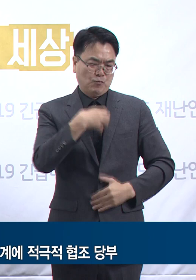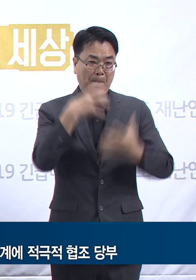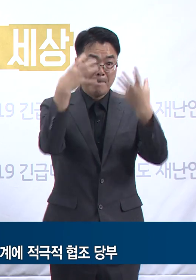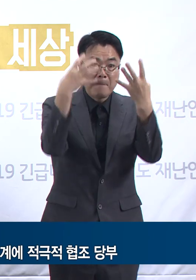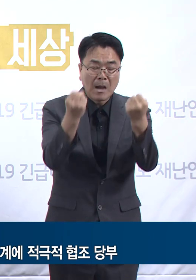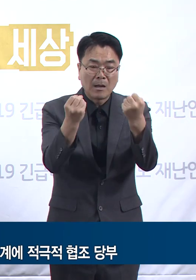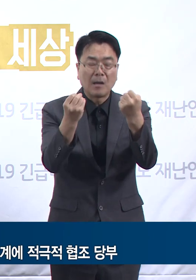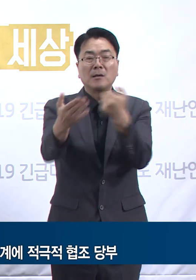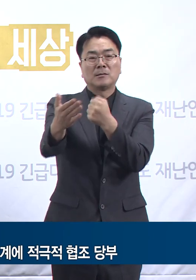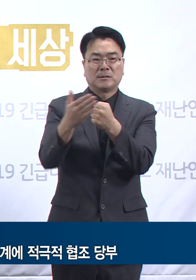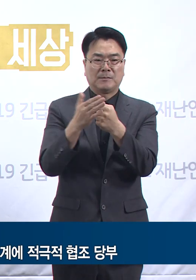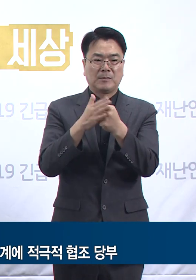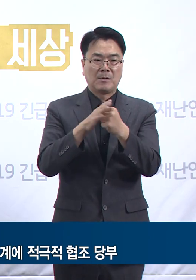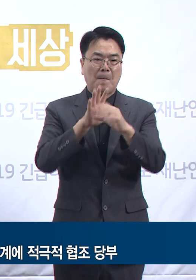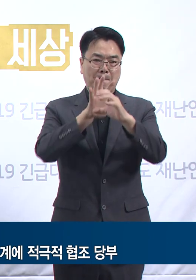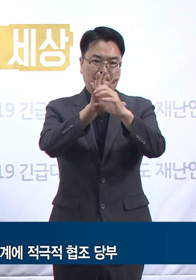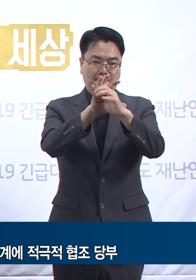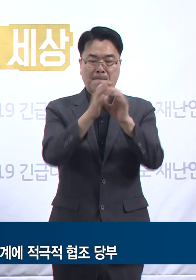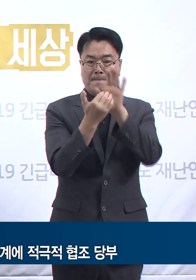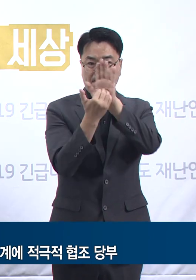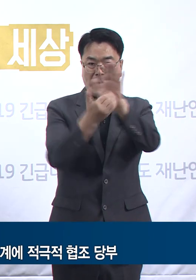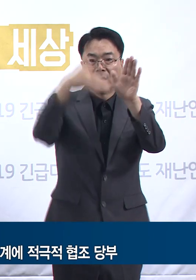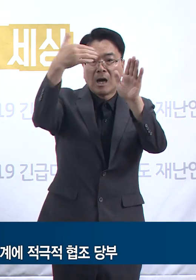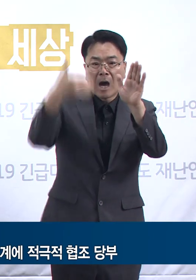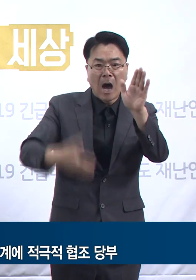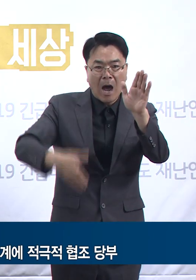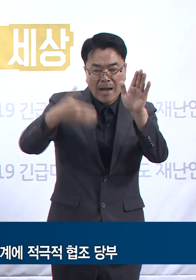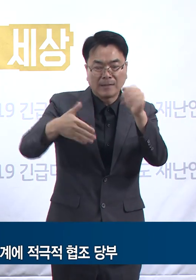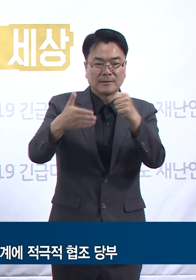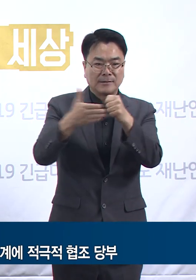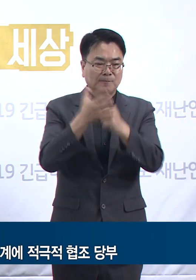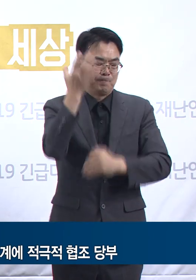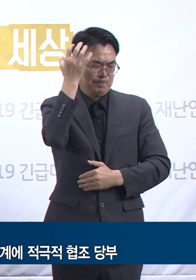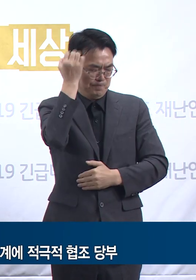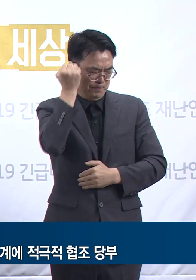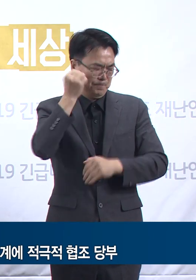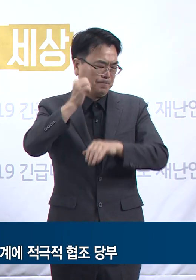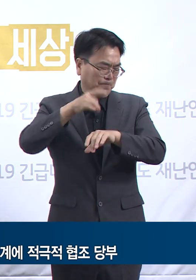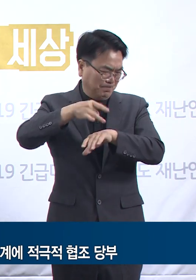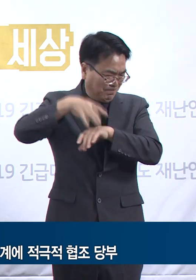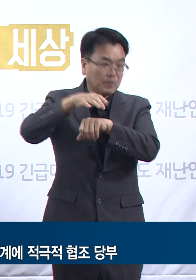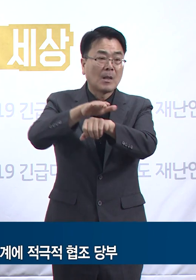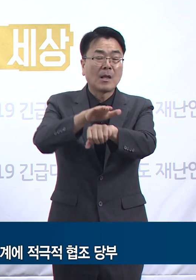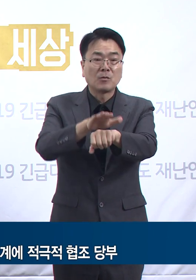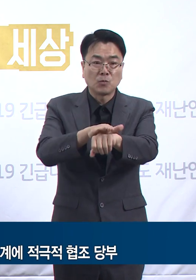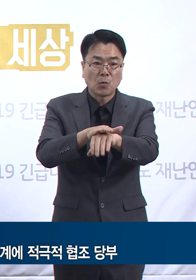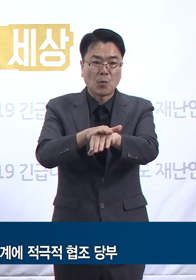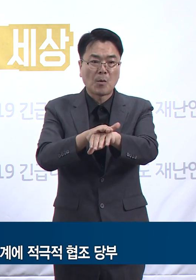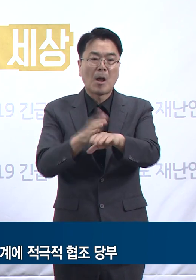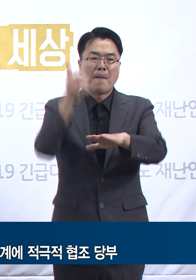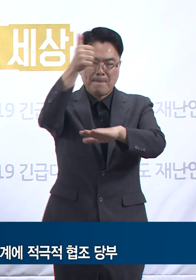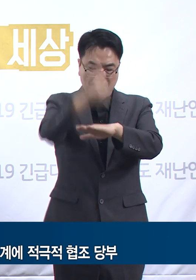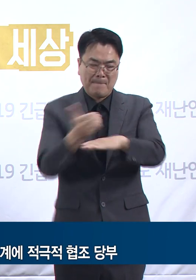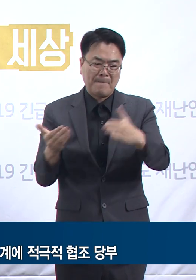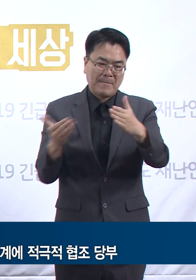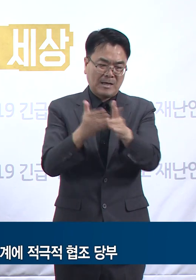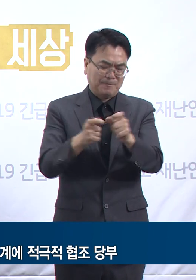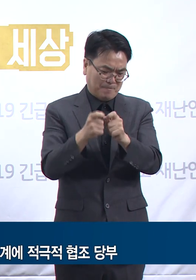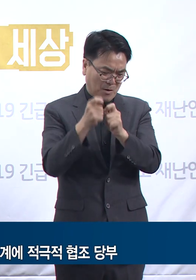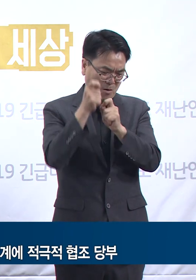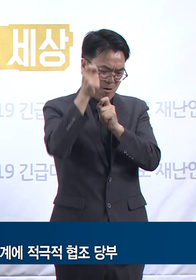코로나19 방역이 아직 끝나지 않았음을 결코 잊어서는 안 됩니다. 종식까지는 아직 갈 길이 멉니다.